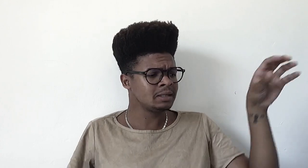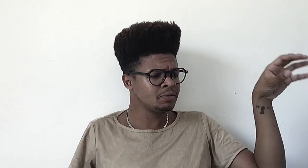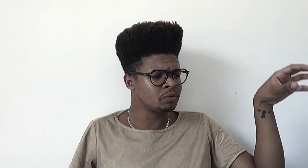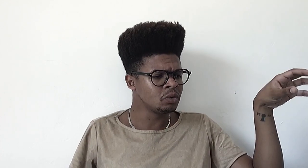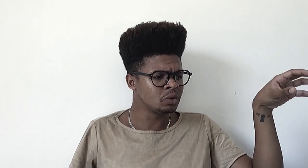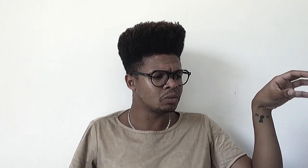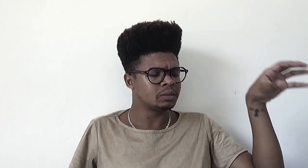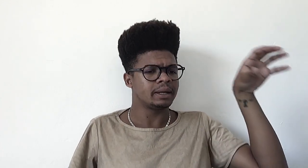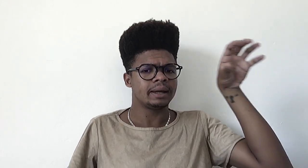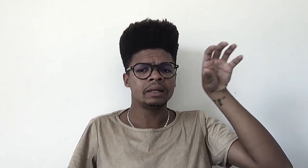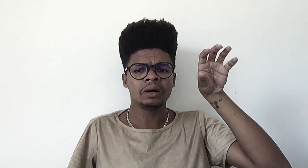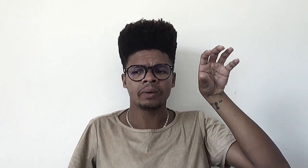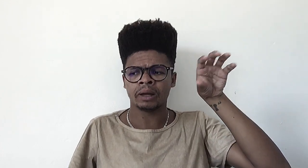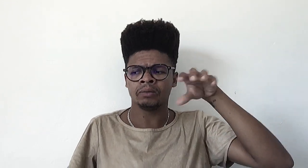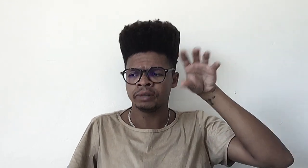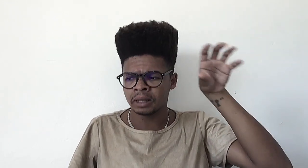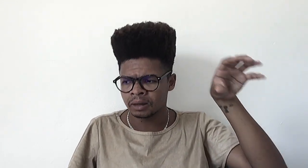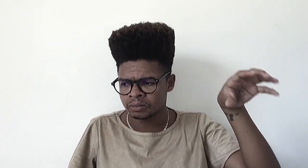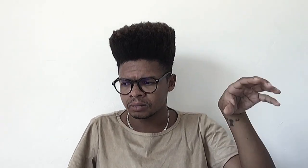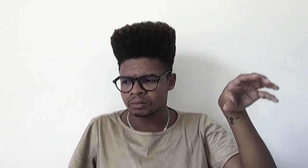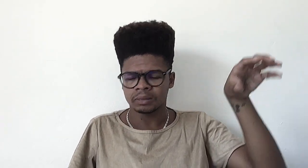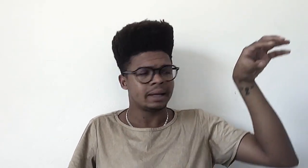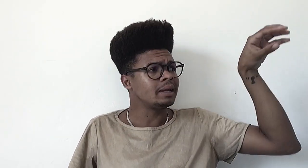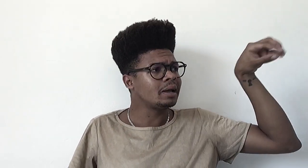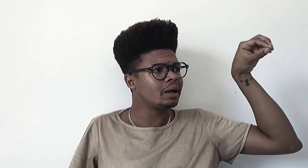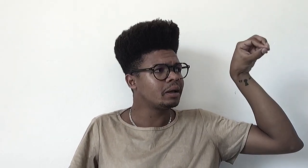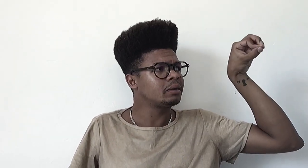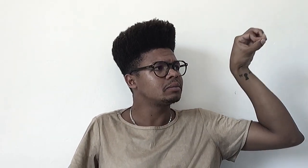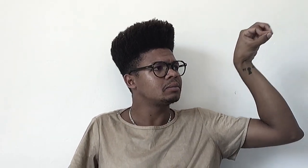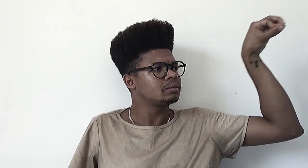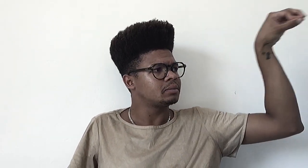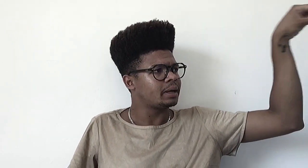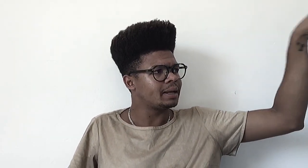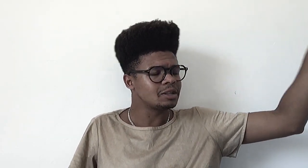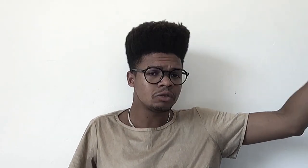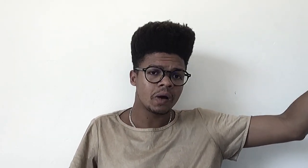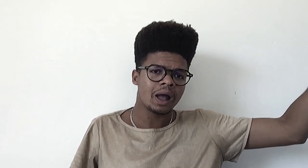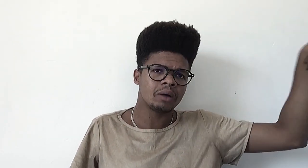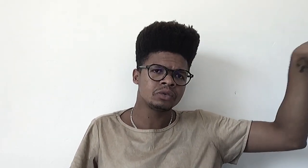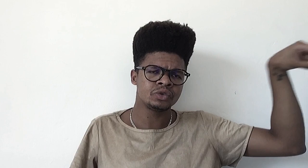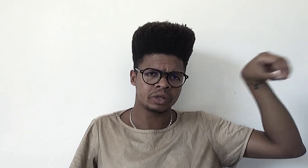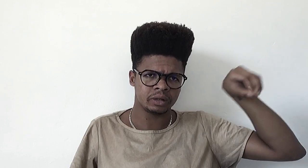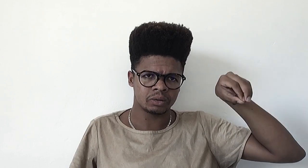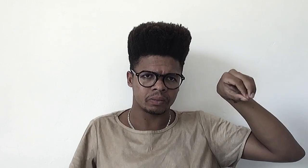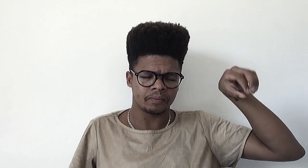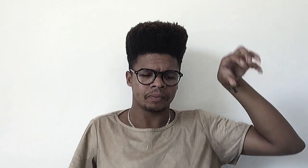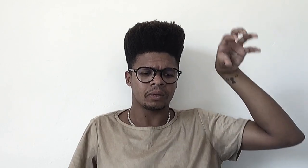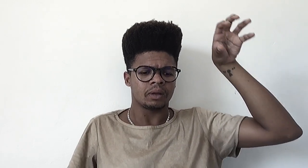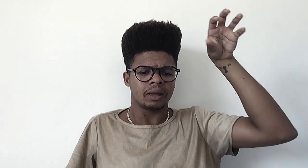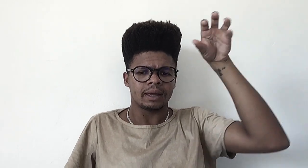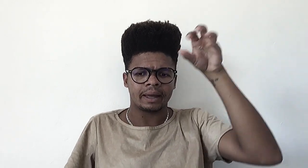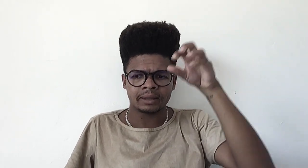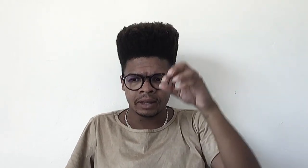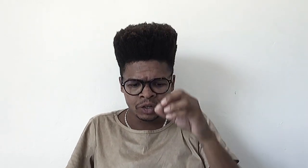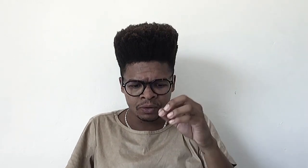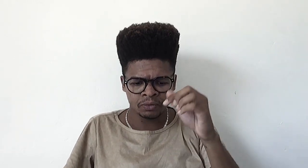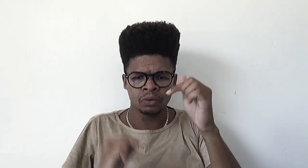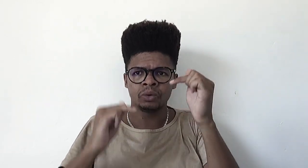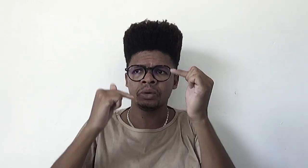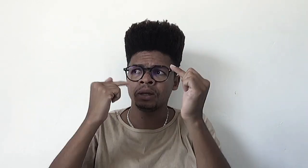esse furo, ele não é um vilão. Ele é relativo ao real do sujeito. É deste furo que,